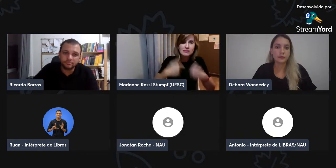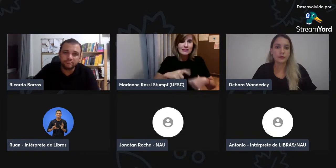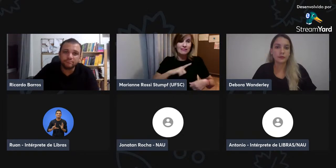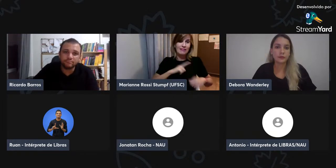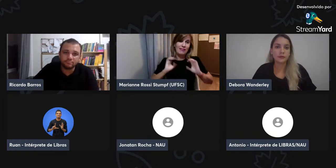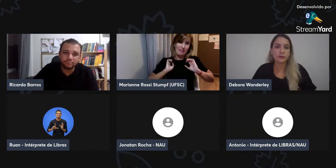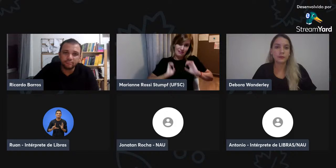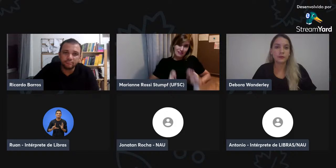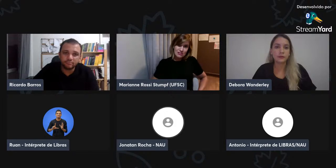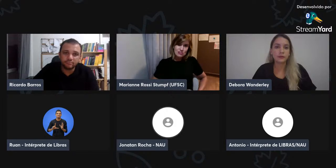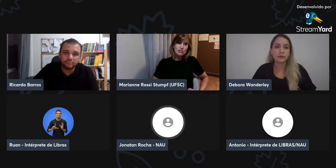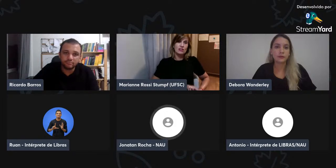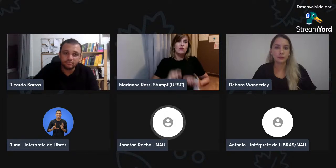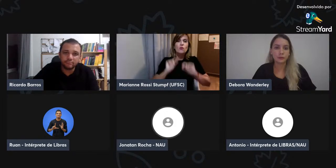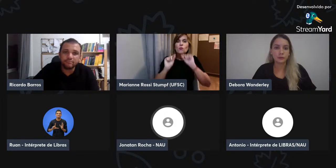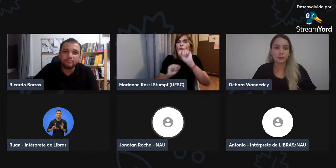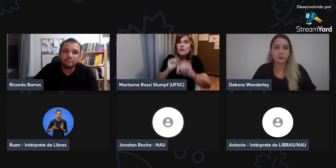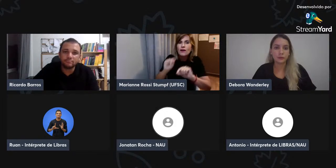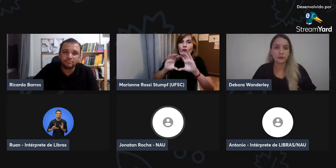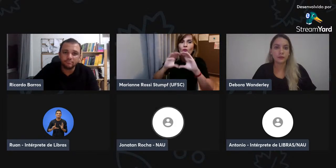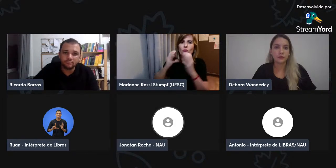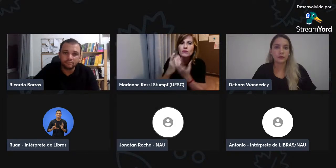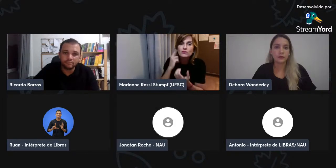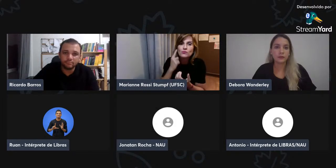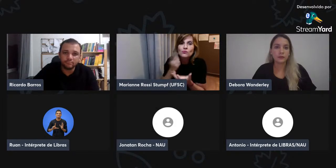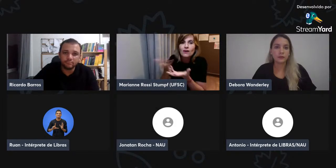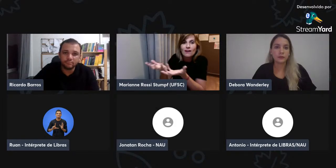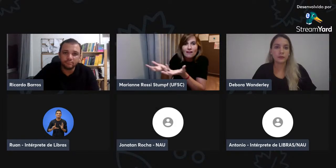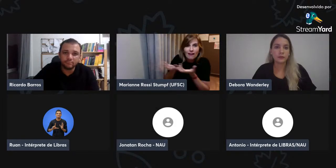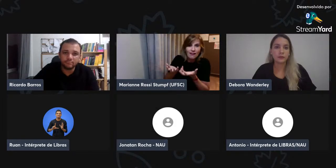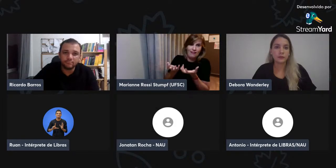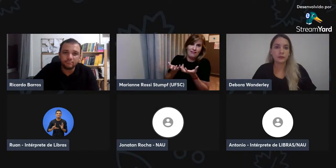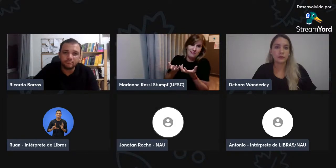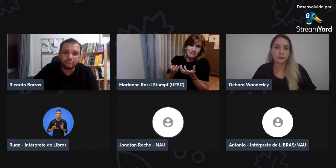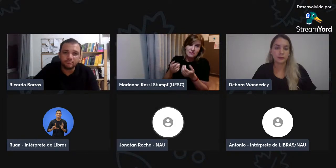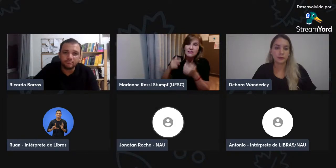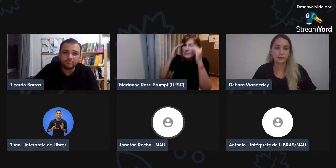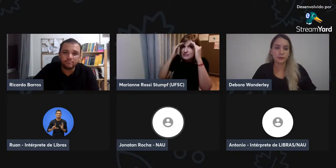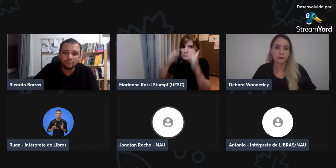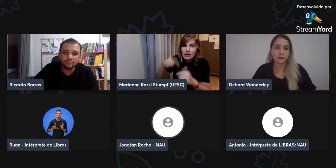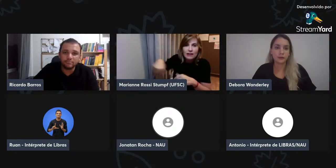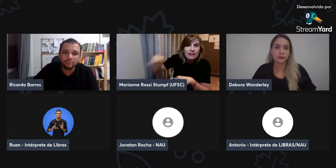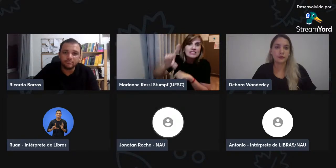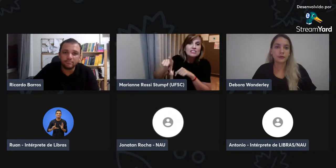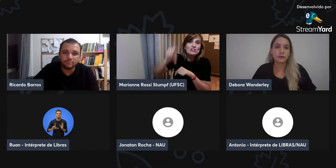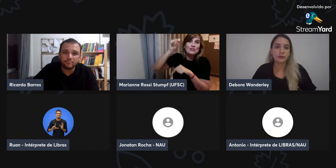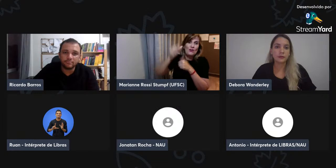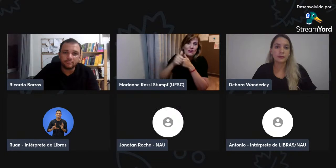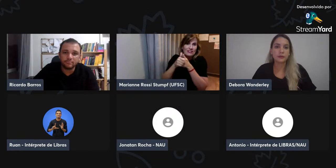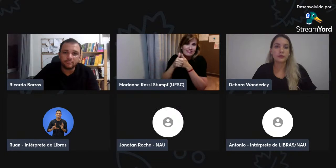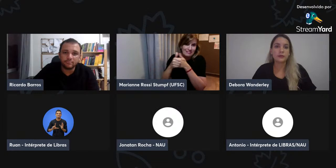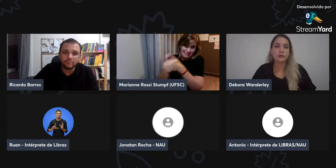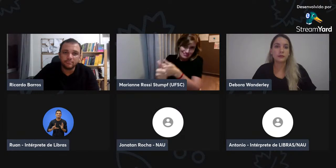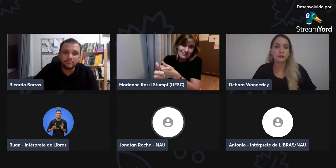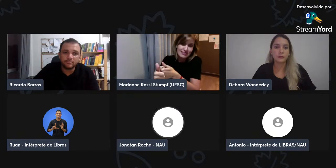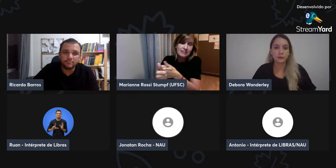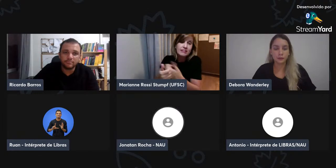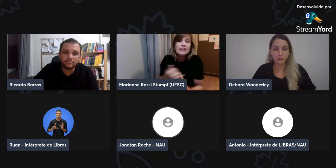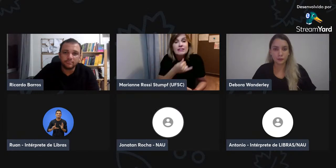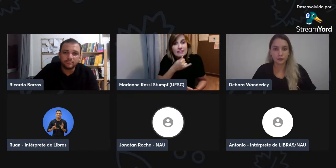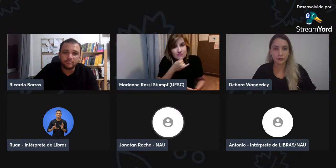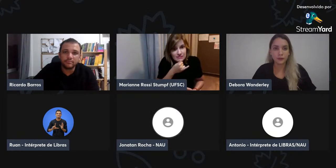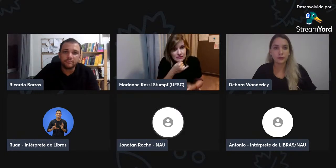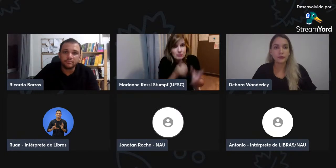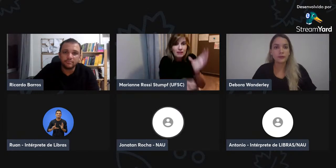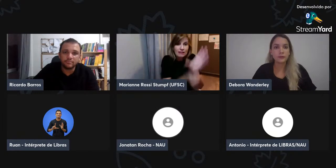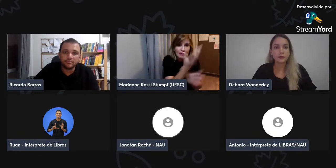relação. Então, é importante que a comunidade surda aceite, respeite